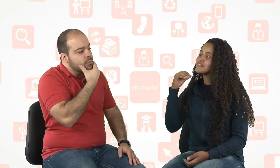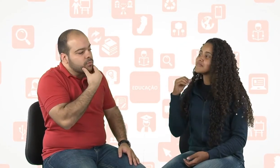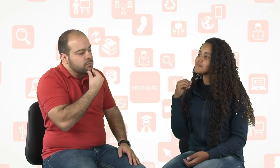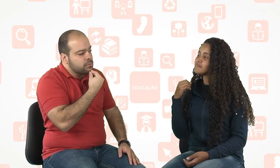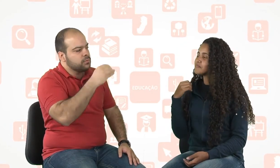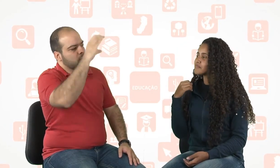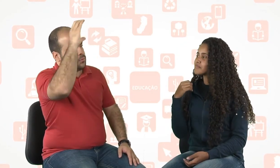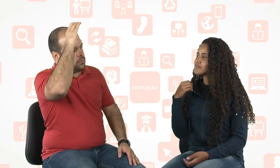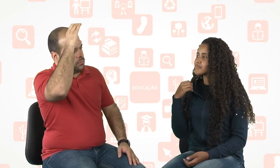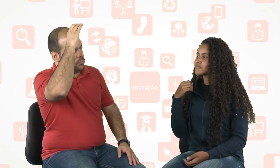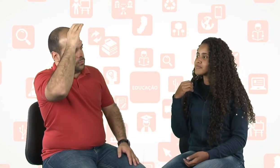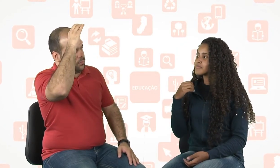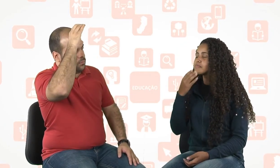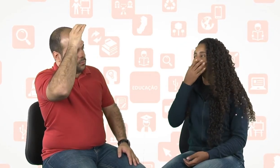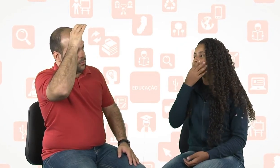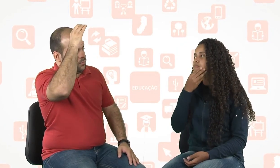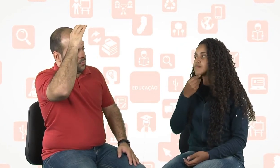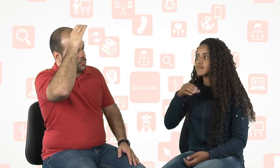Homem. Tio. Tio.